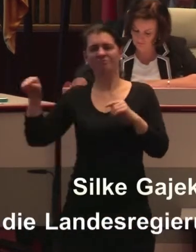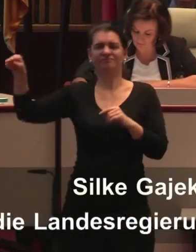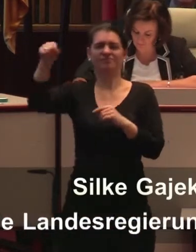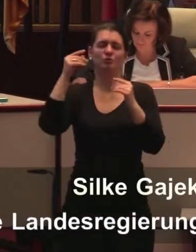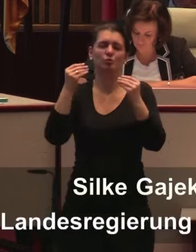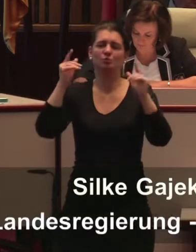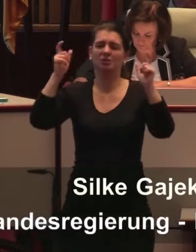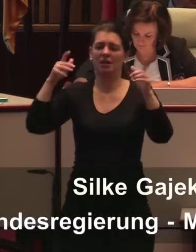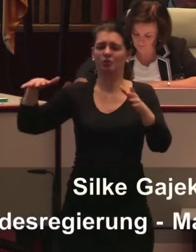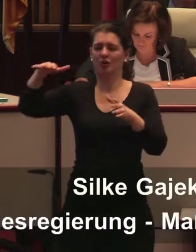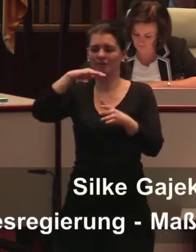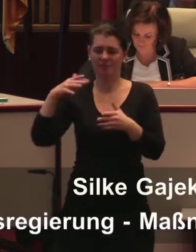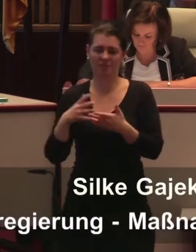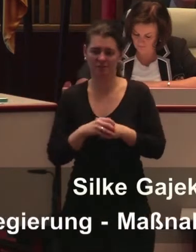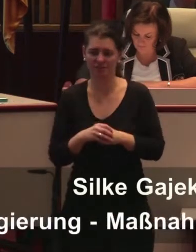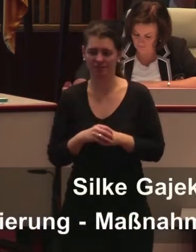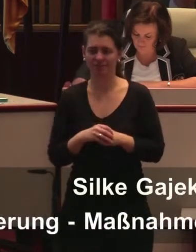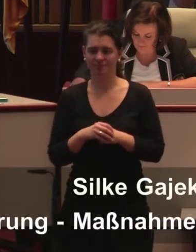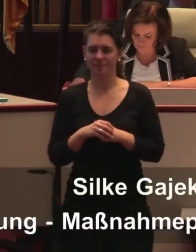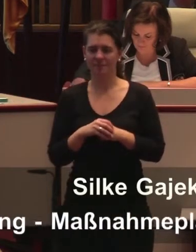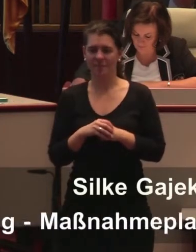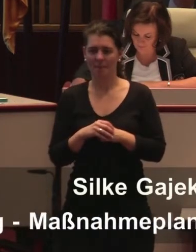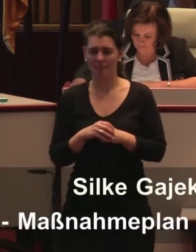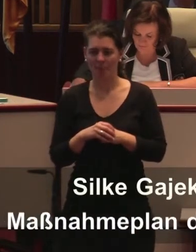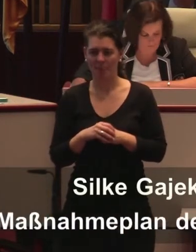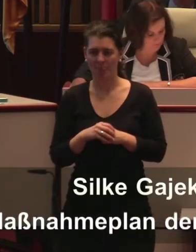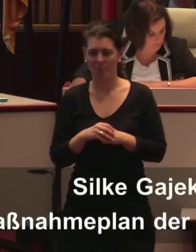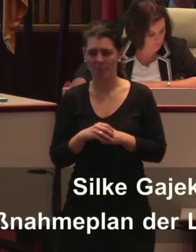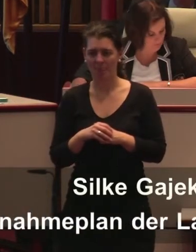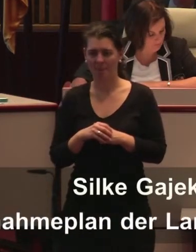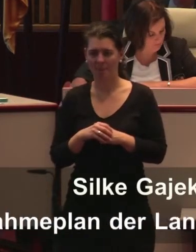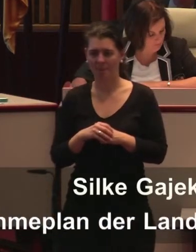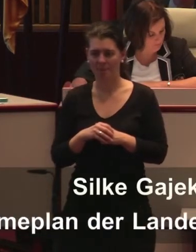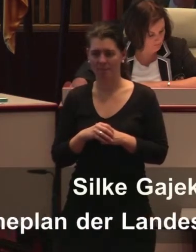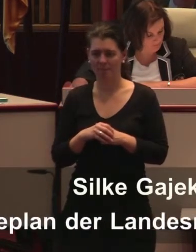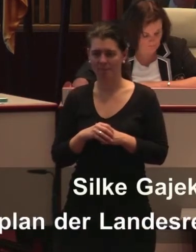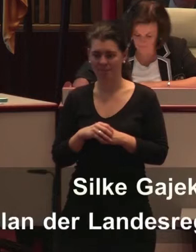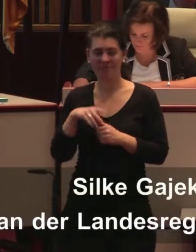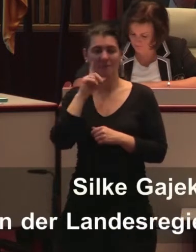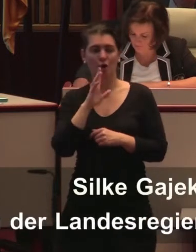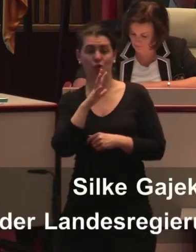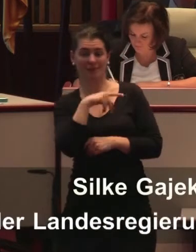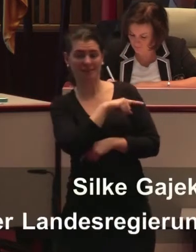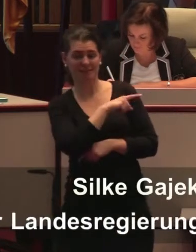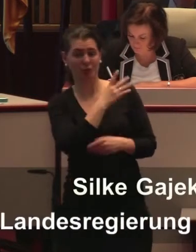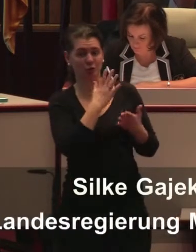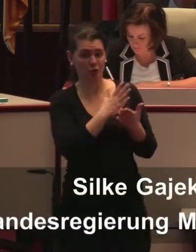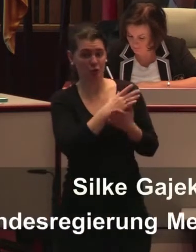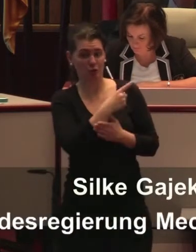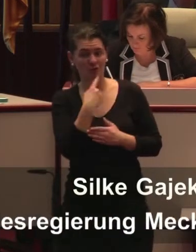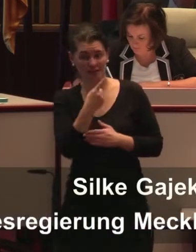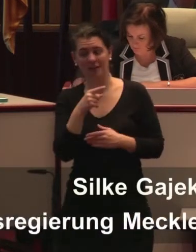Frau Schwesig, finde ich ein bisschen zu kurz gegriffen in der Frage Gleichstellungspolitik. Denn auch Frauen und